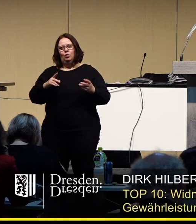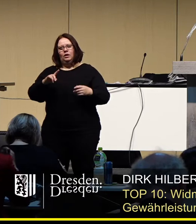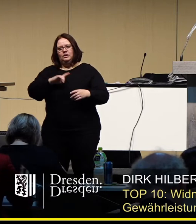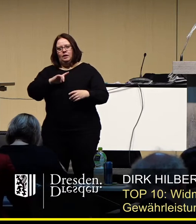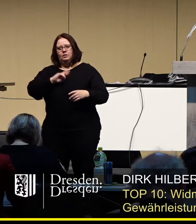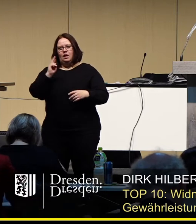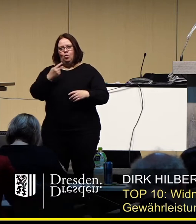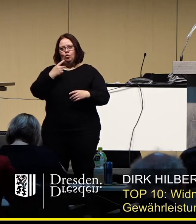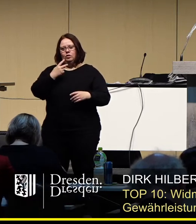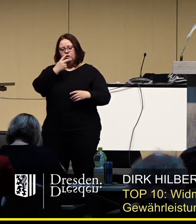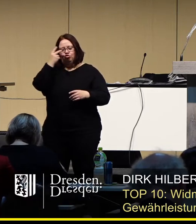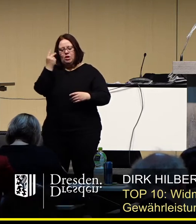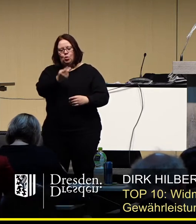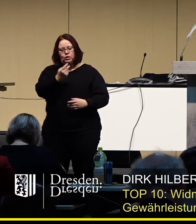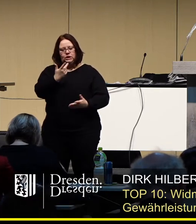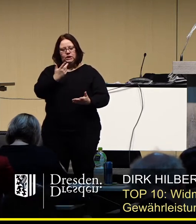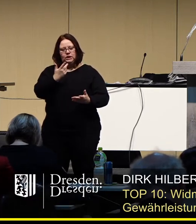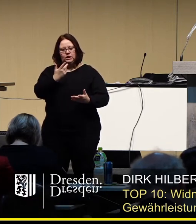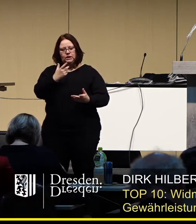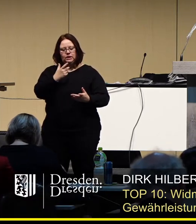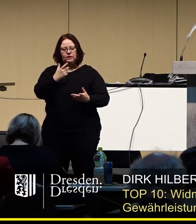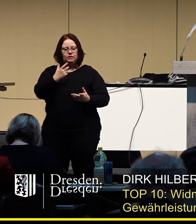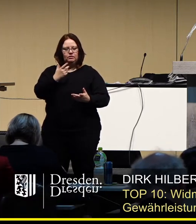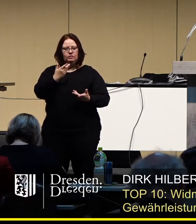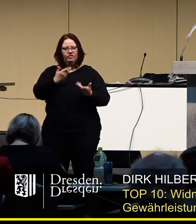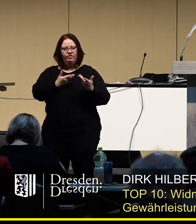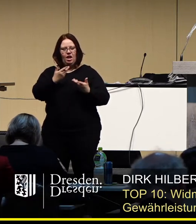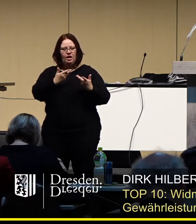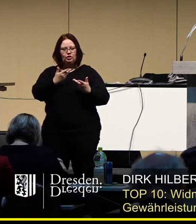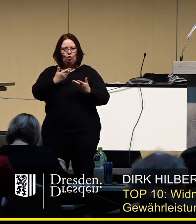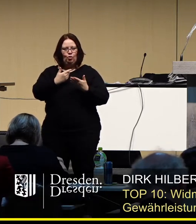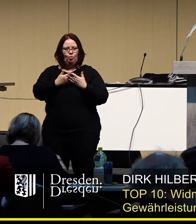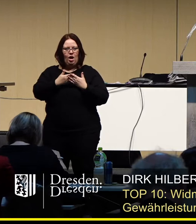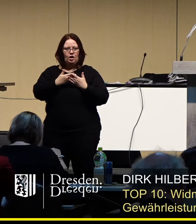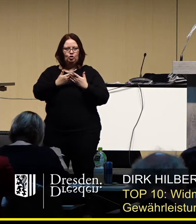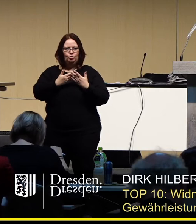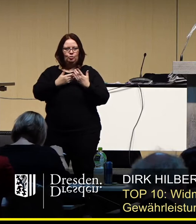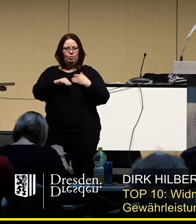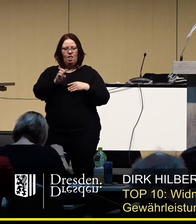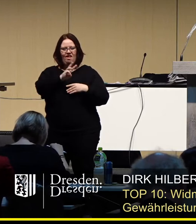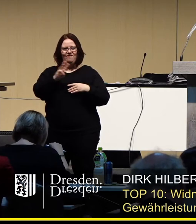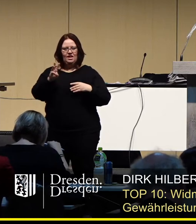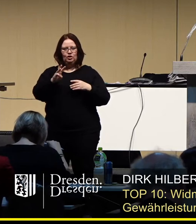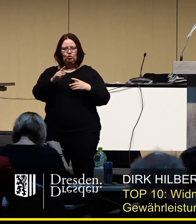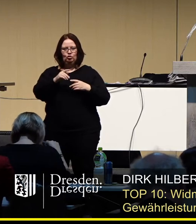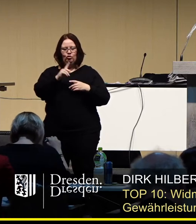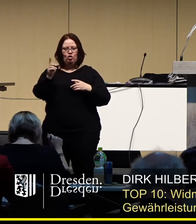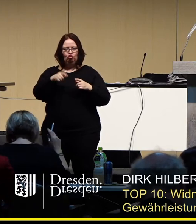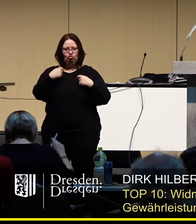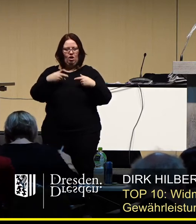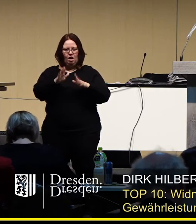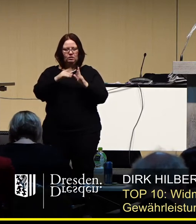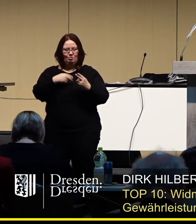auch zunächst damit beschäftigt, inwieweit wäre die Fläche der Wüsthofer Straße geeignet.